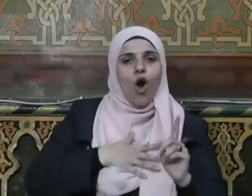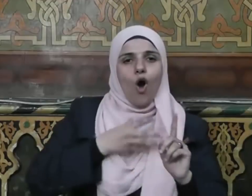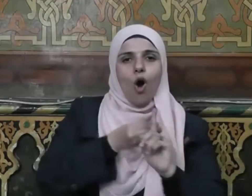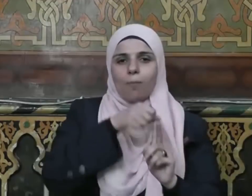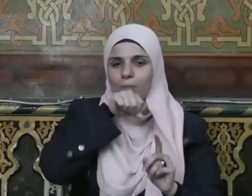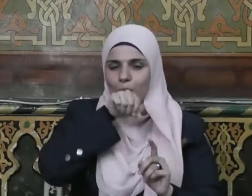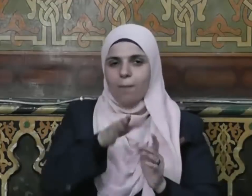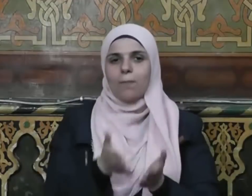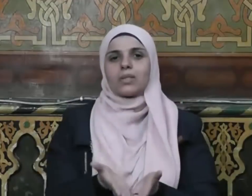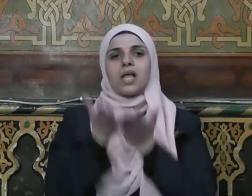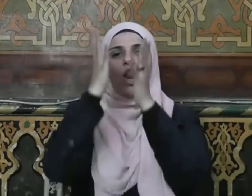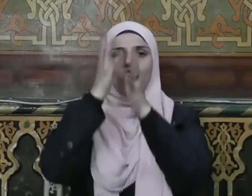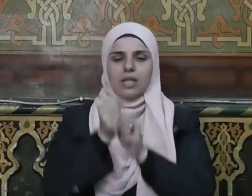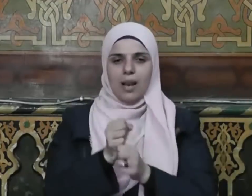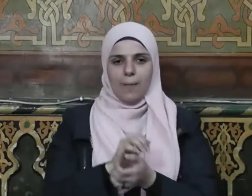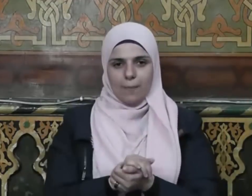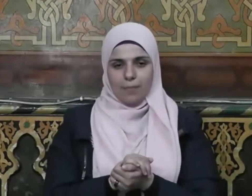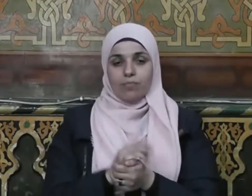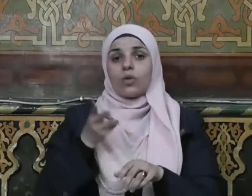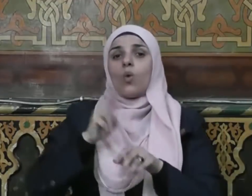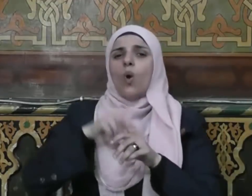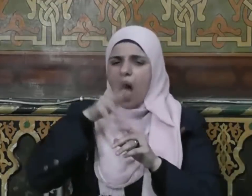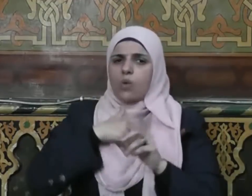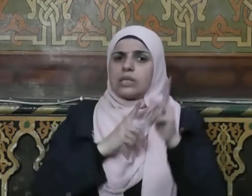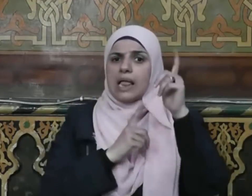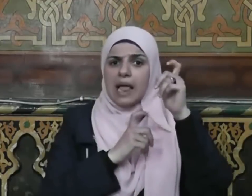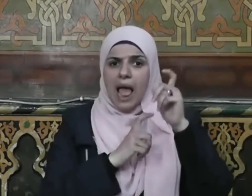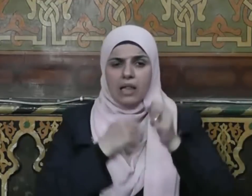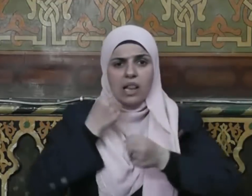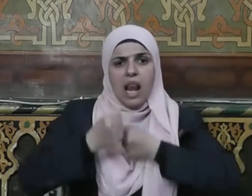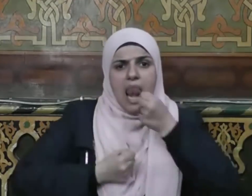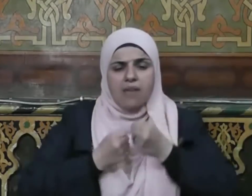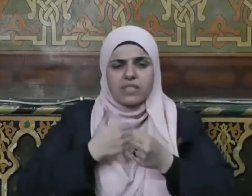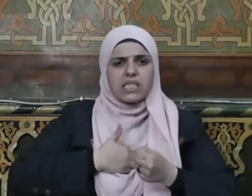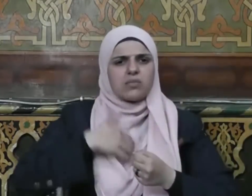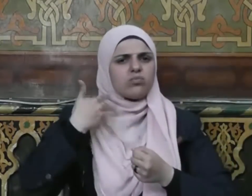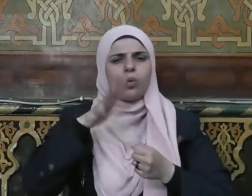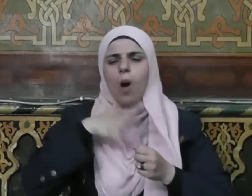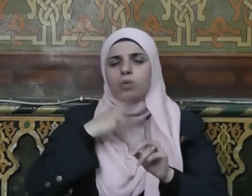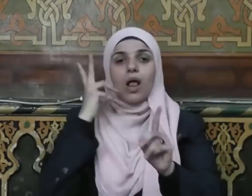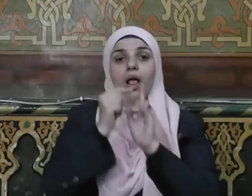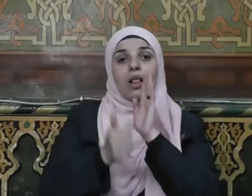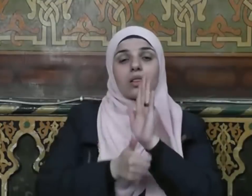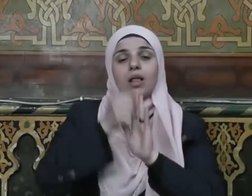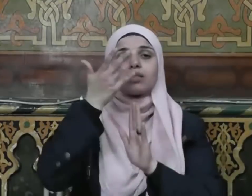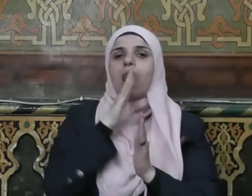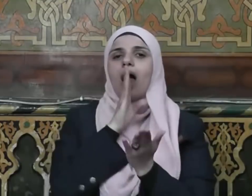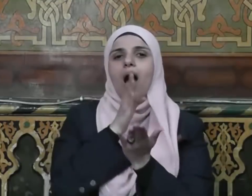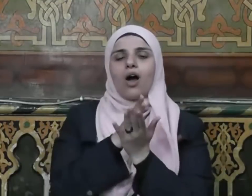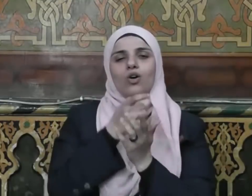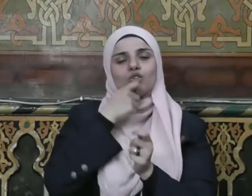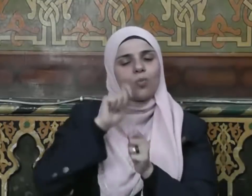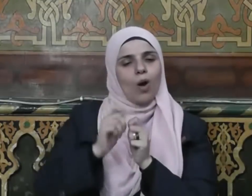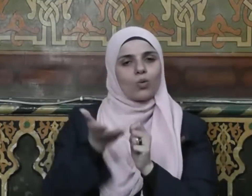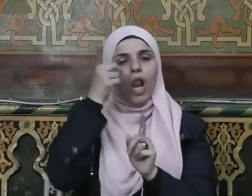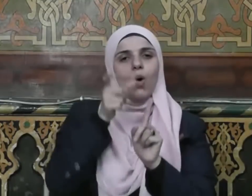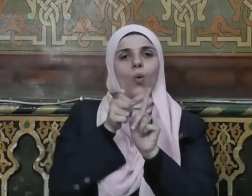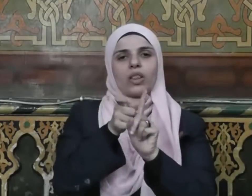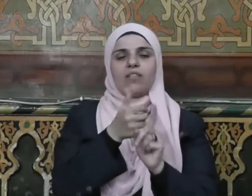لرسوله صلى الله عليه وسلم وجهادهم لأنفسهم وانتصارهم للحق والدفاع